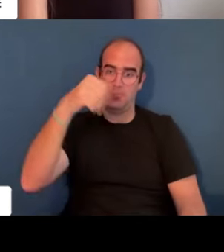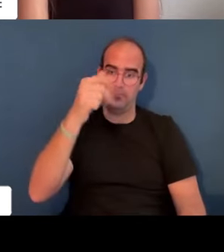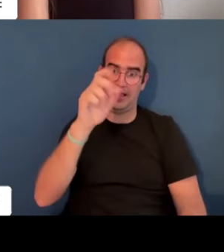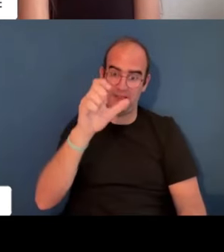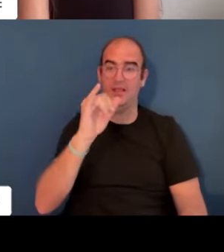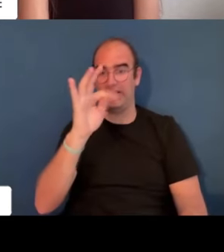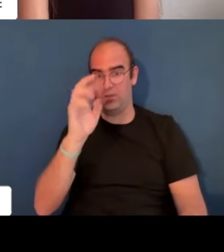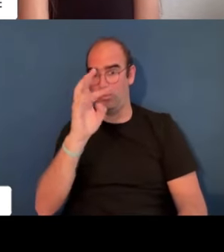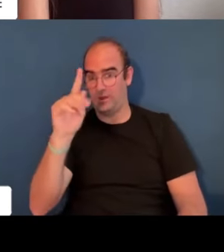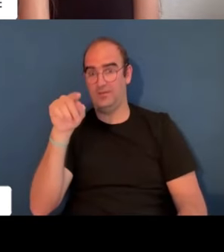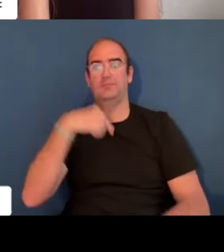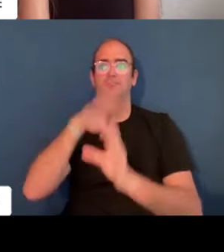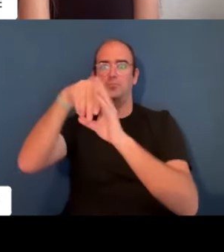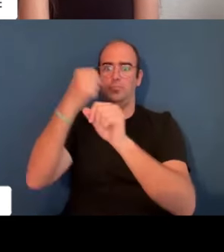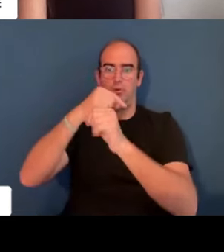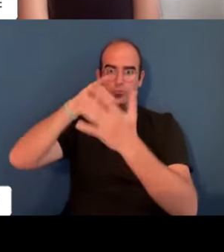¿Vale? Este es su signo.